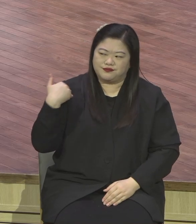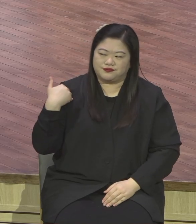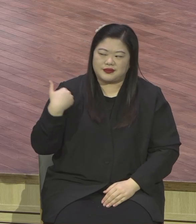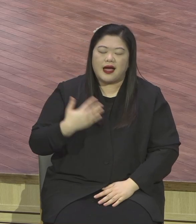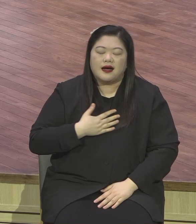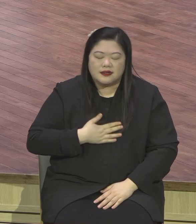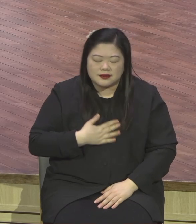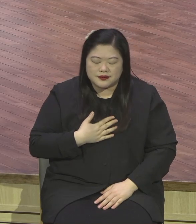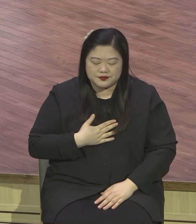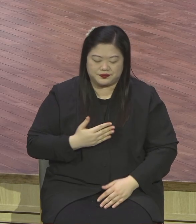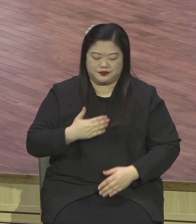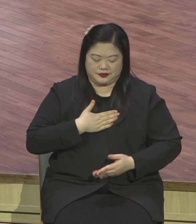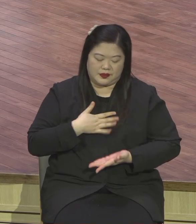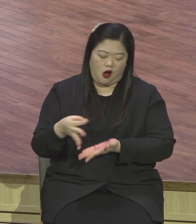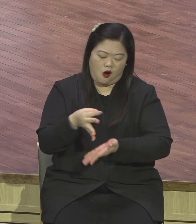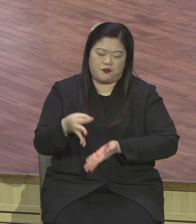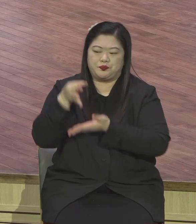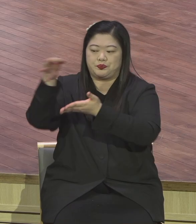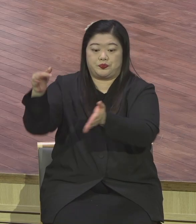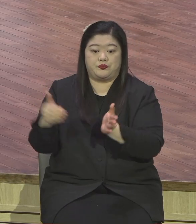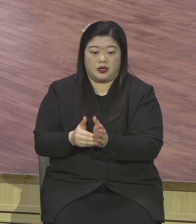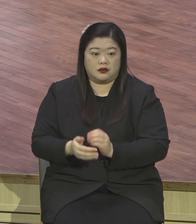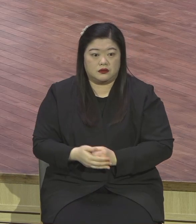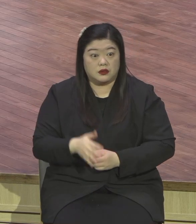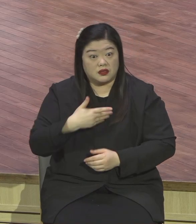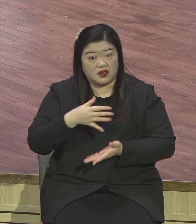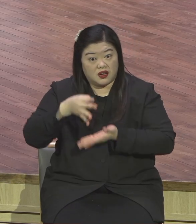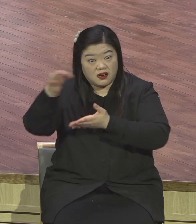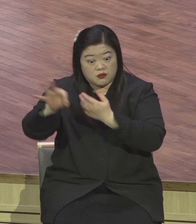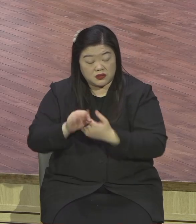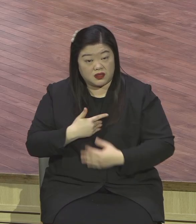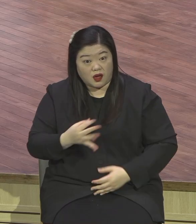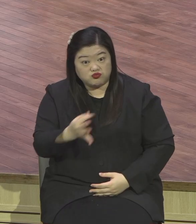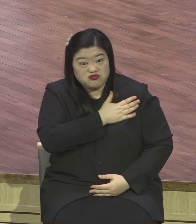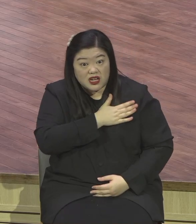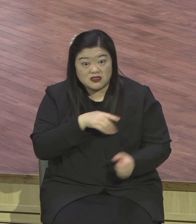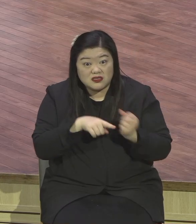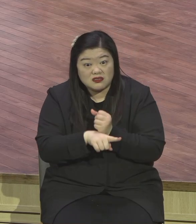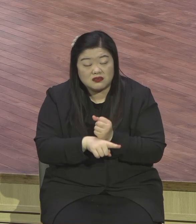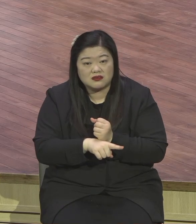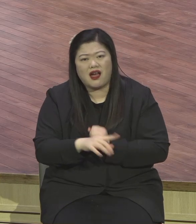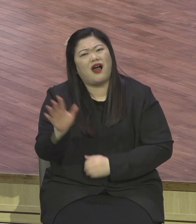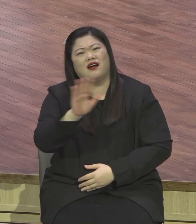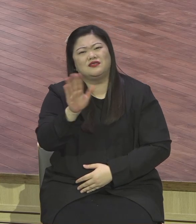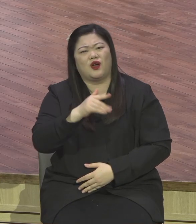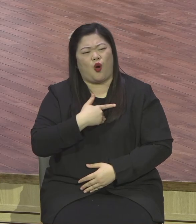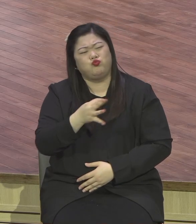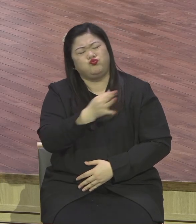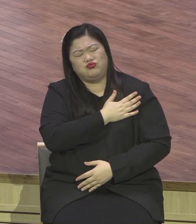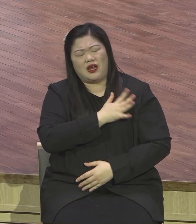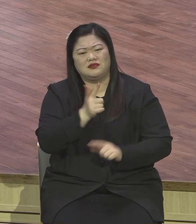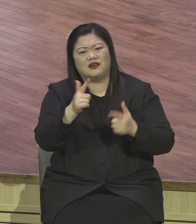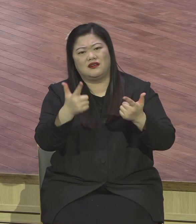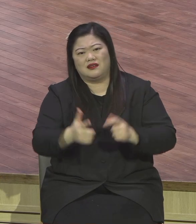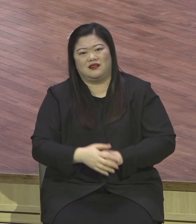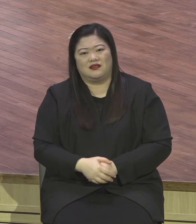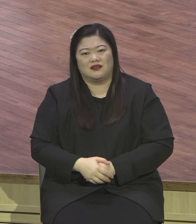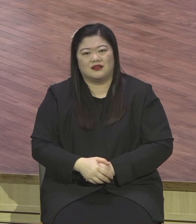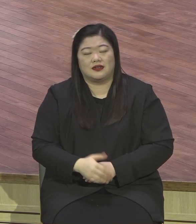드리고 모든 건 준비되어서 하는 것이 아니에요. 교회 시간별 따라서 중심을